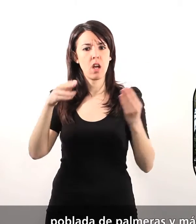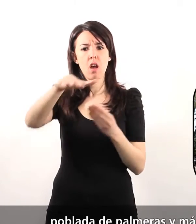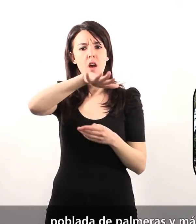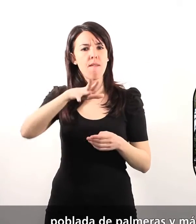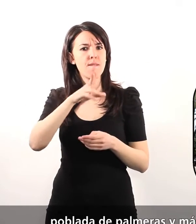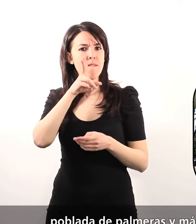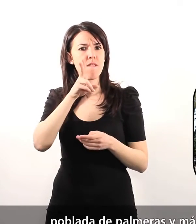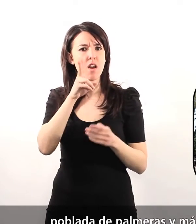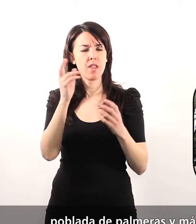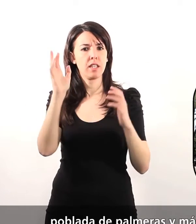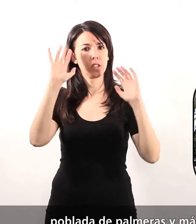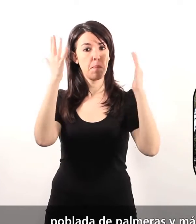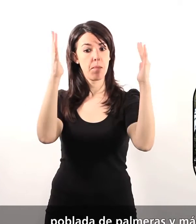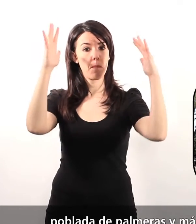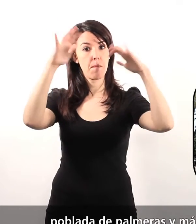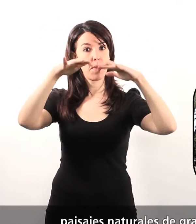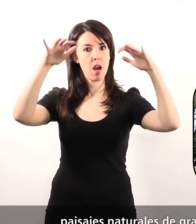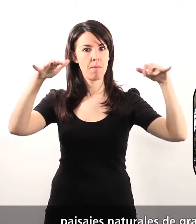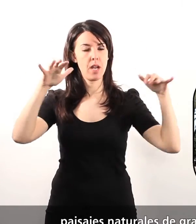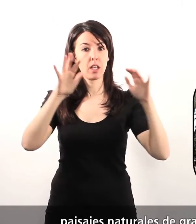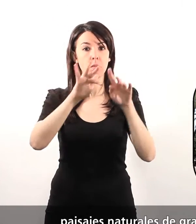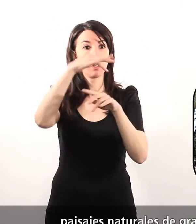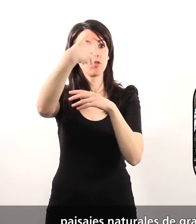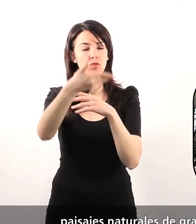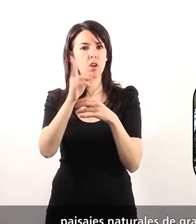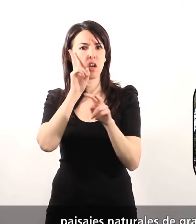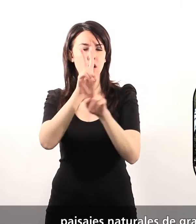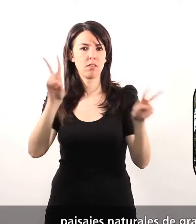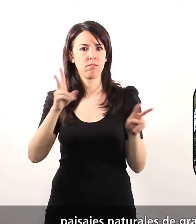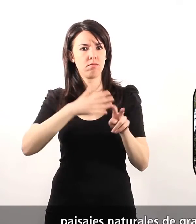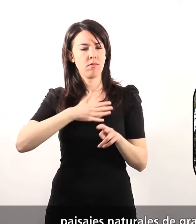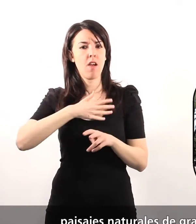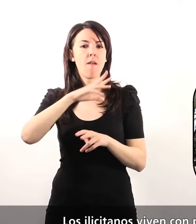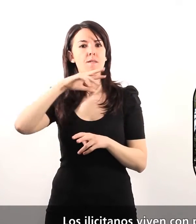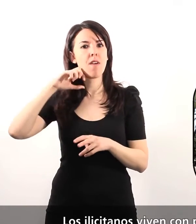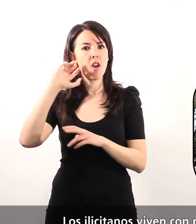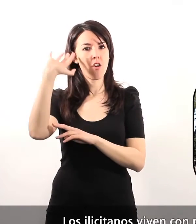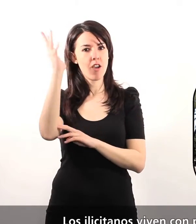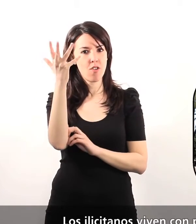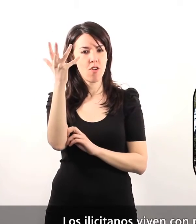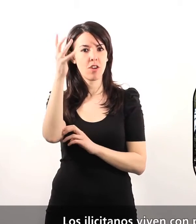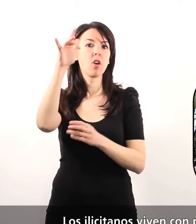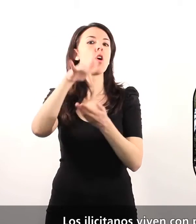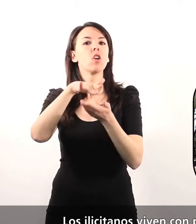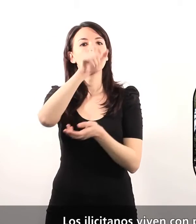poblada de palmeras y más allá de sus límites, paisajes naturales de gran valor ecológico. Los ilicitanos viven con pasión sus